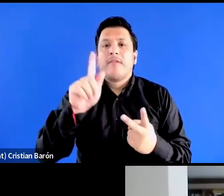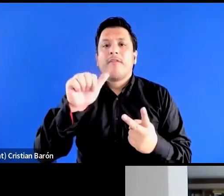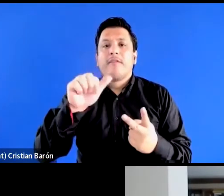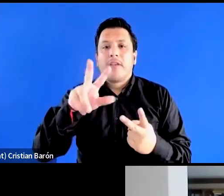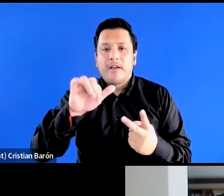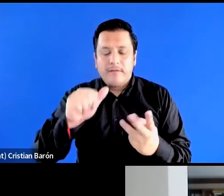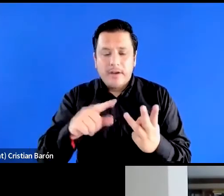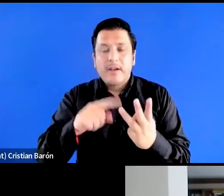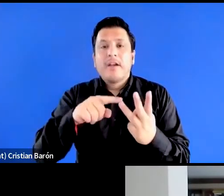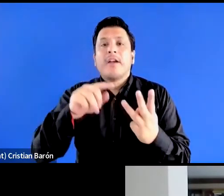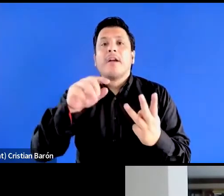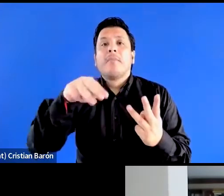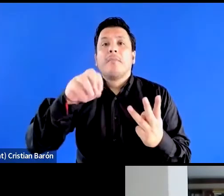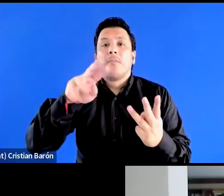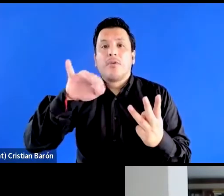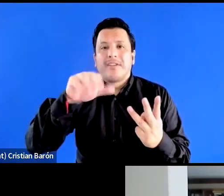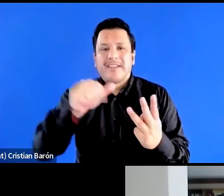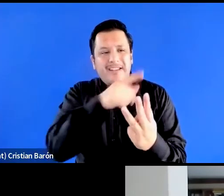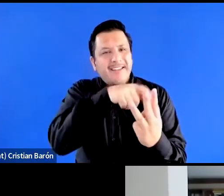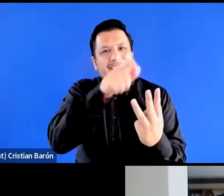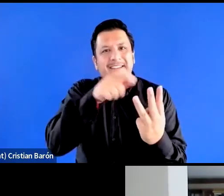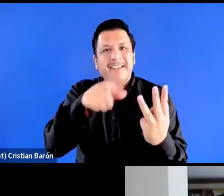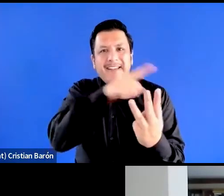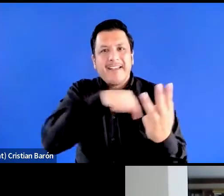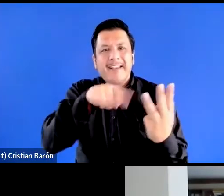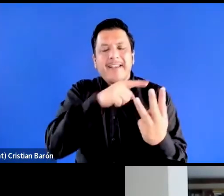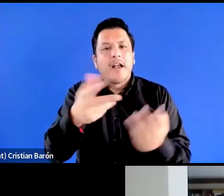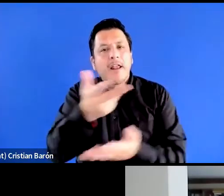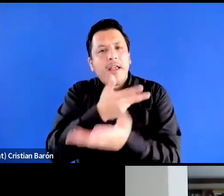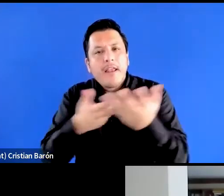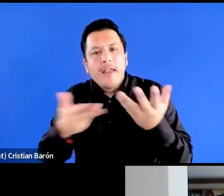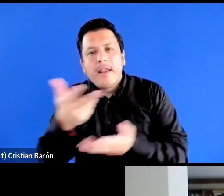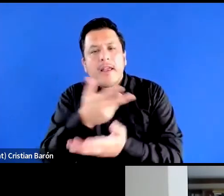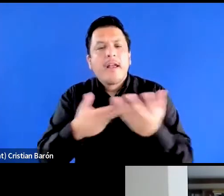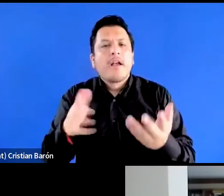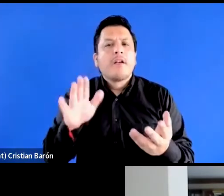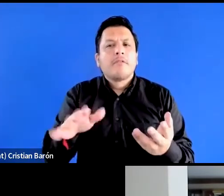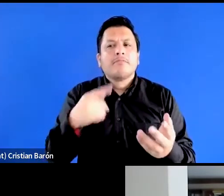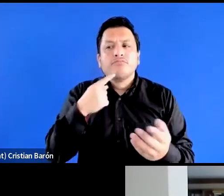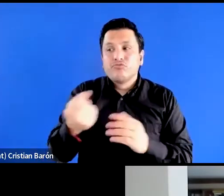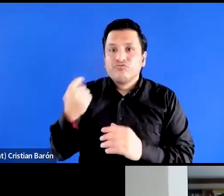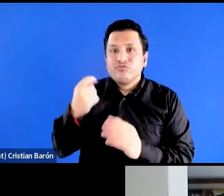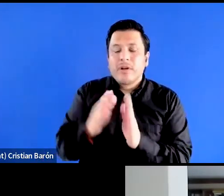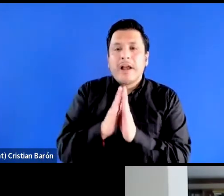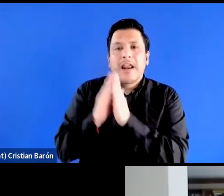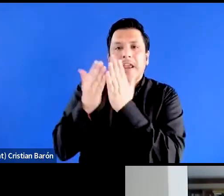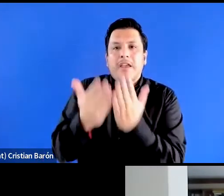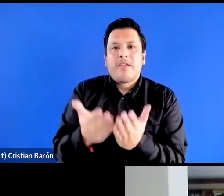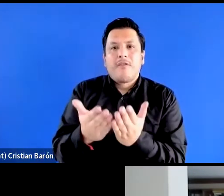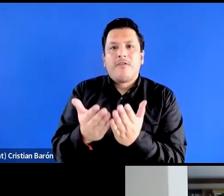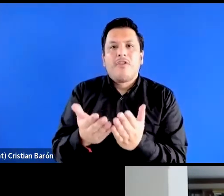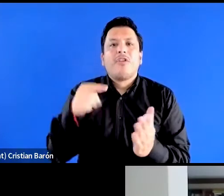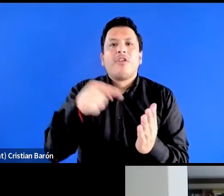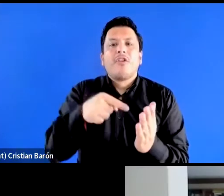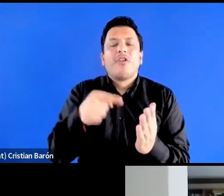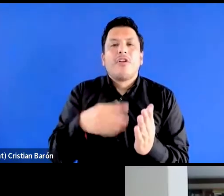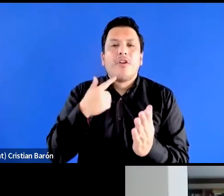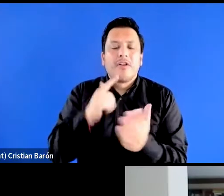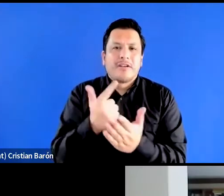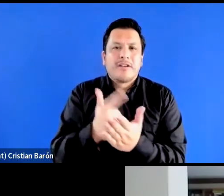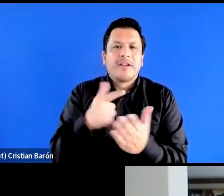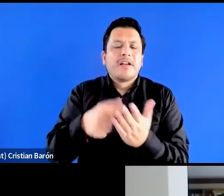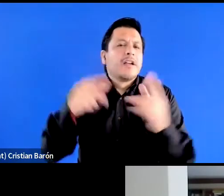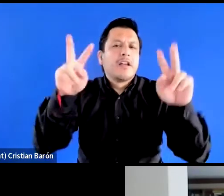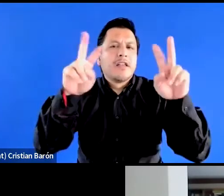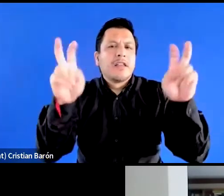y Mónica Moreno Figueroa, en torno al reciente libro de Mara que tiene por título El